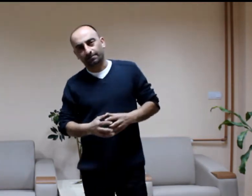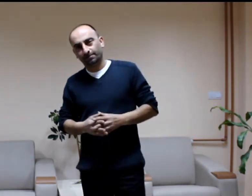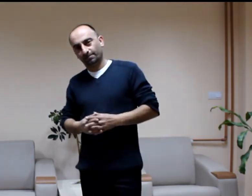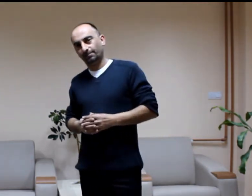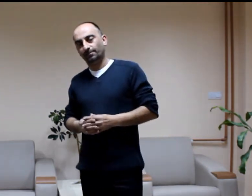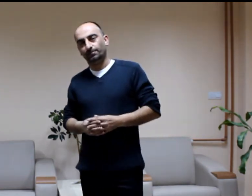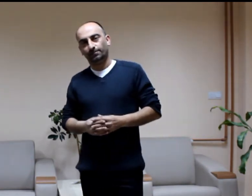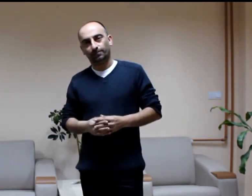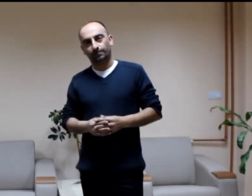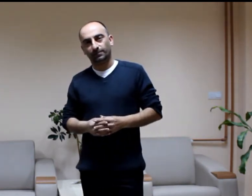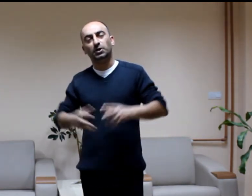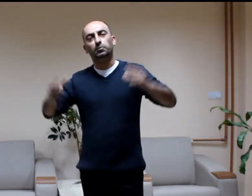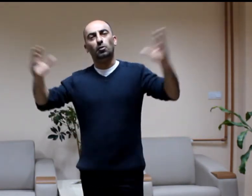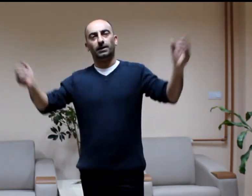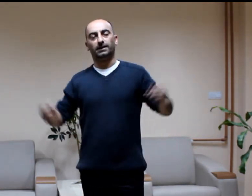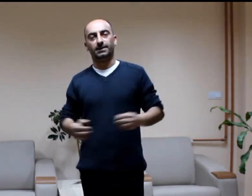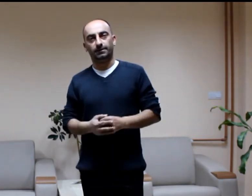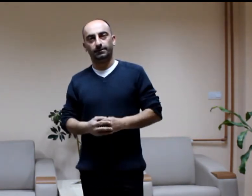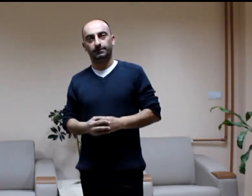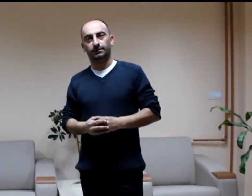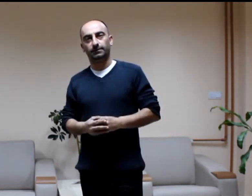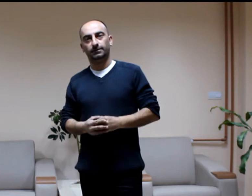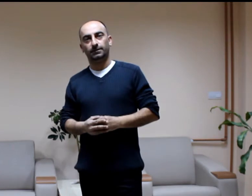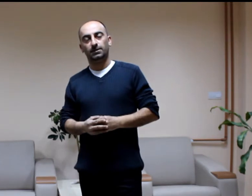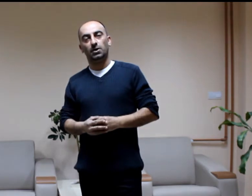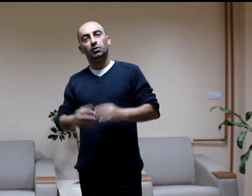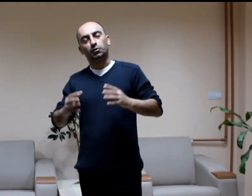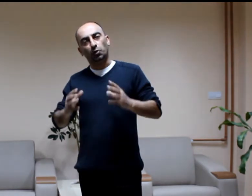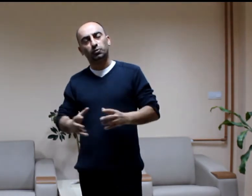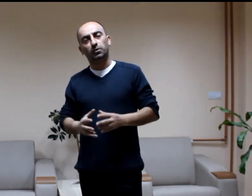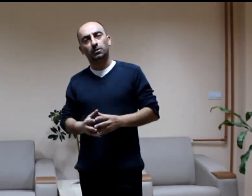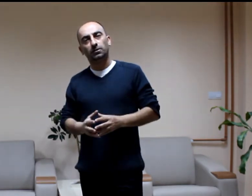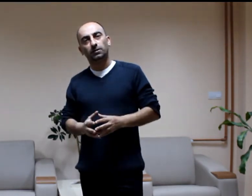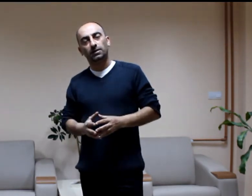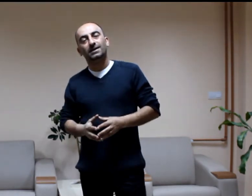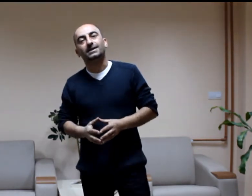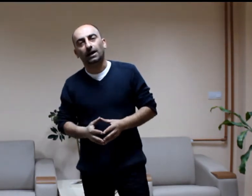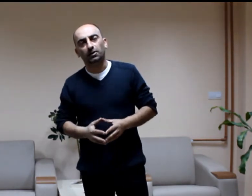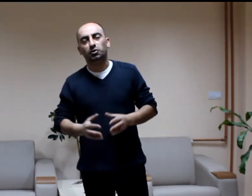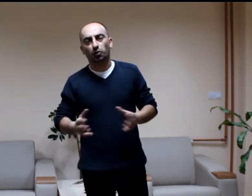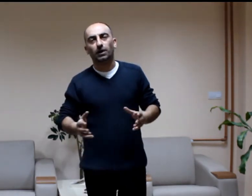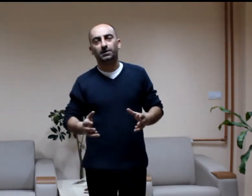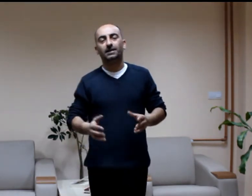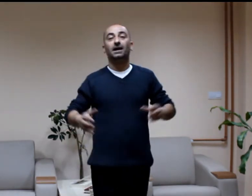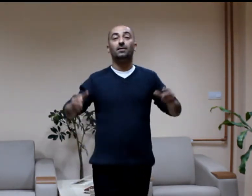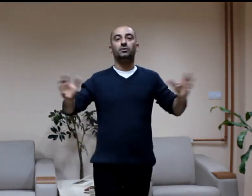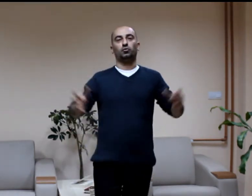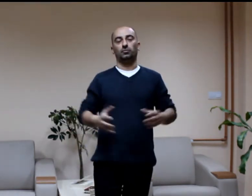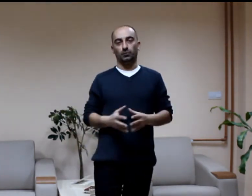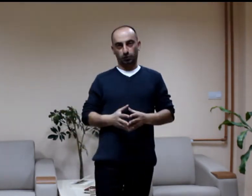diploma alacak. Sözlü sağlık sorularına tabi tutulmuş.